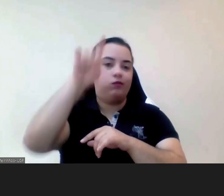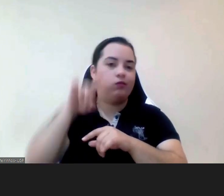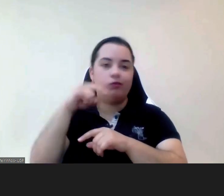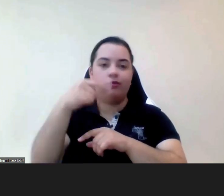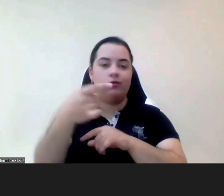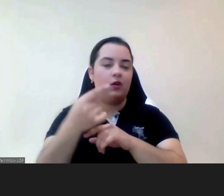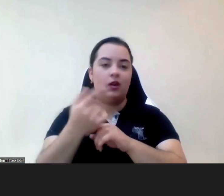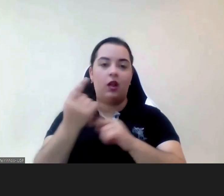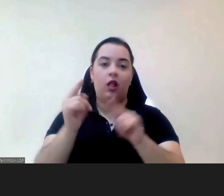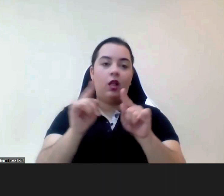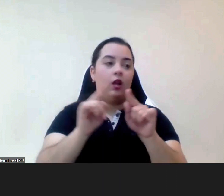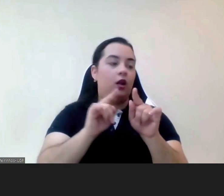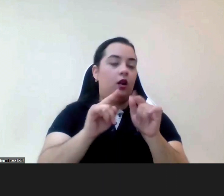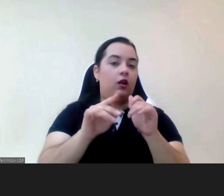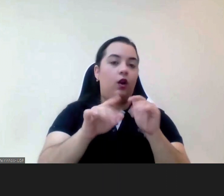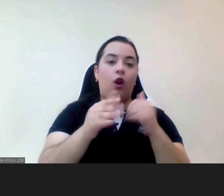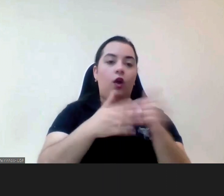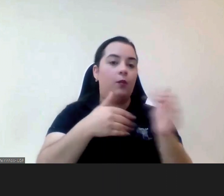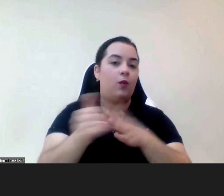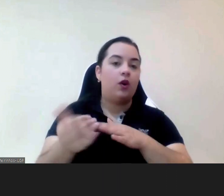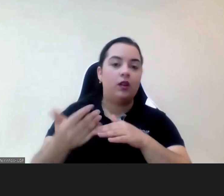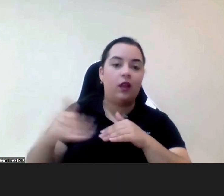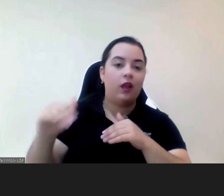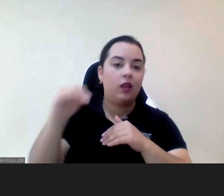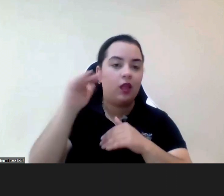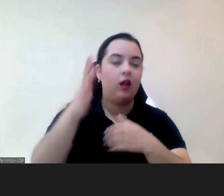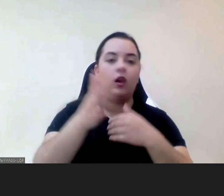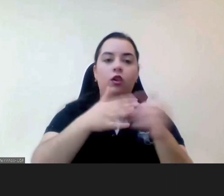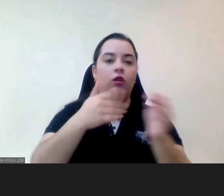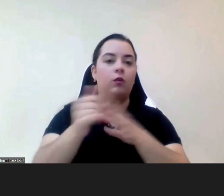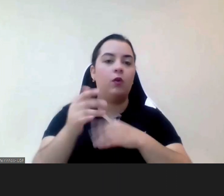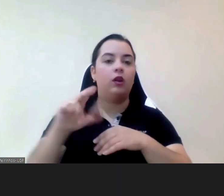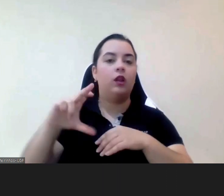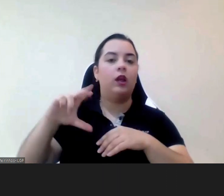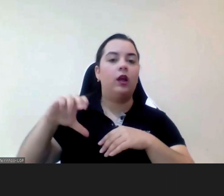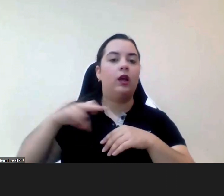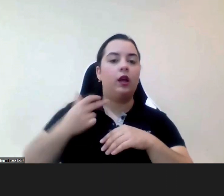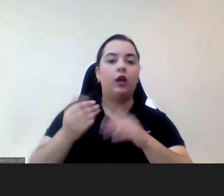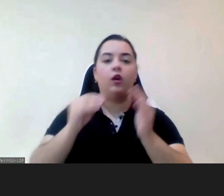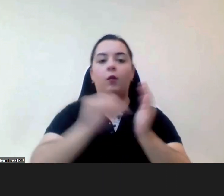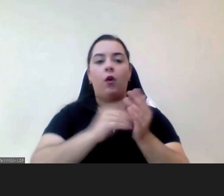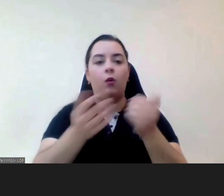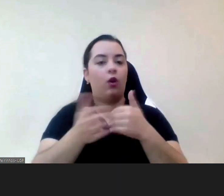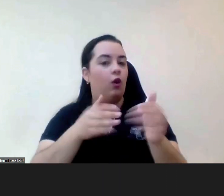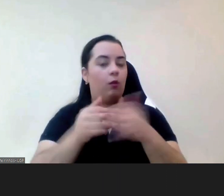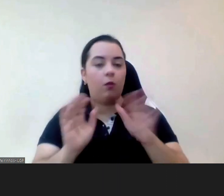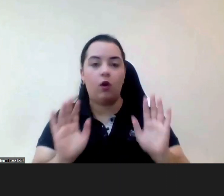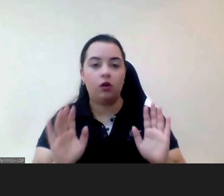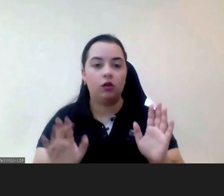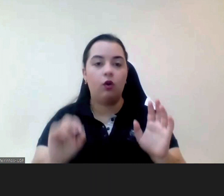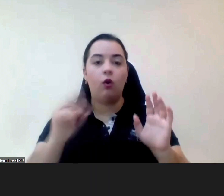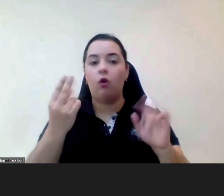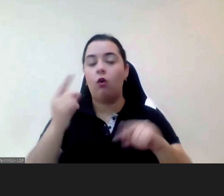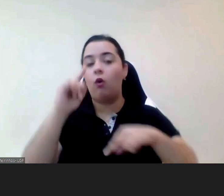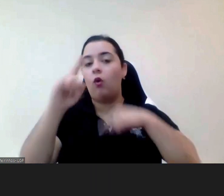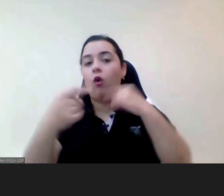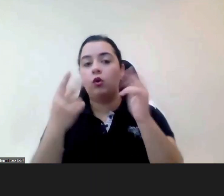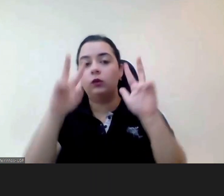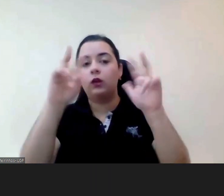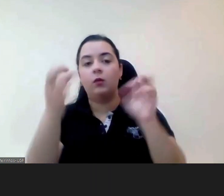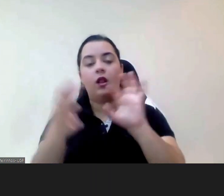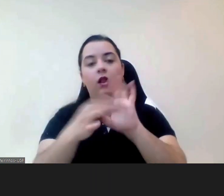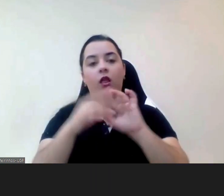todas as idades quer a todas as classes sociais quer até outras questões da vida das pessoas